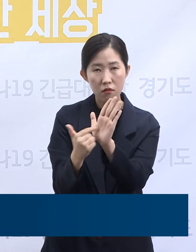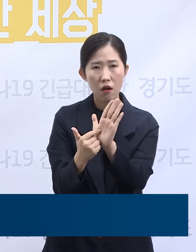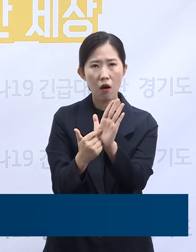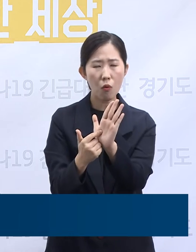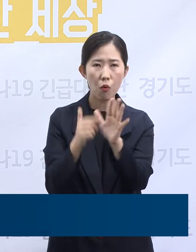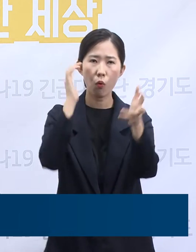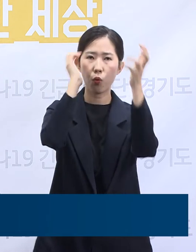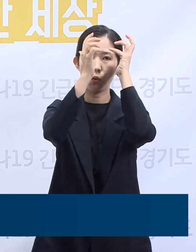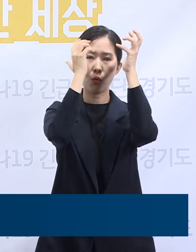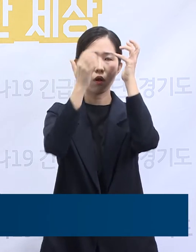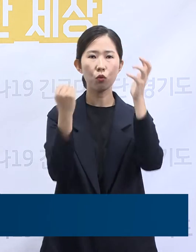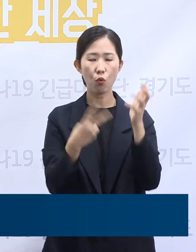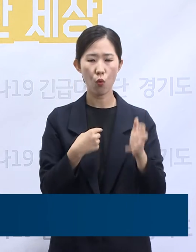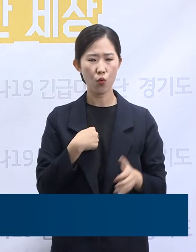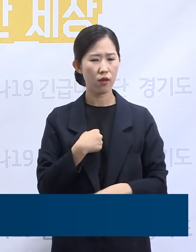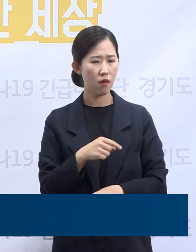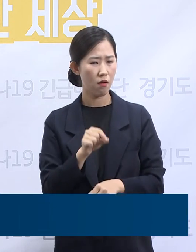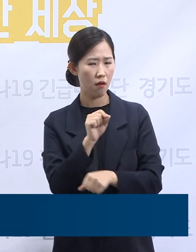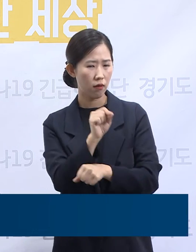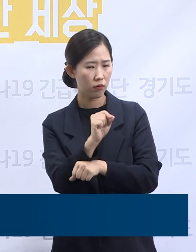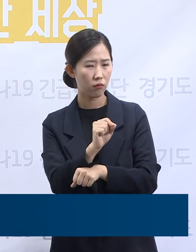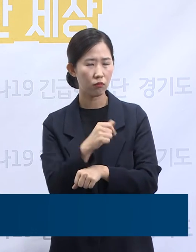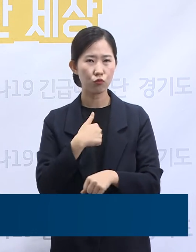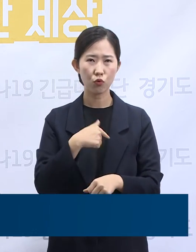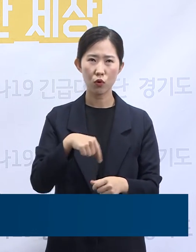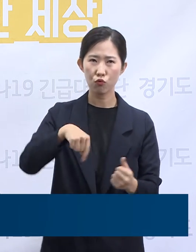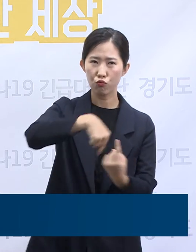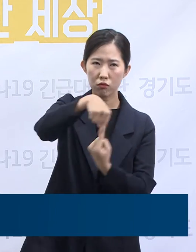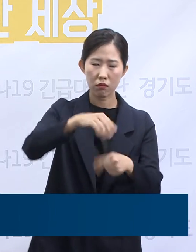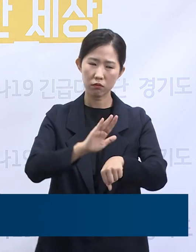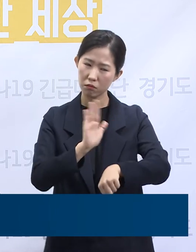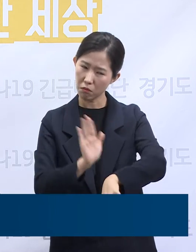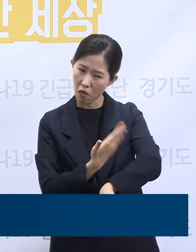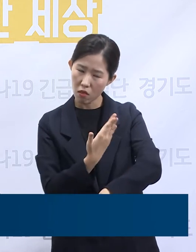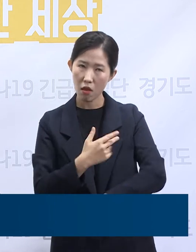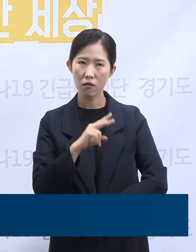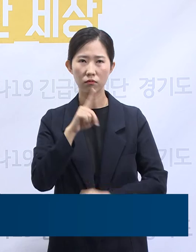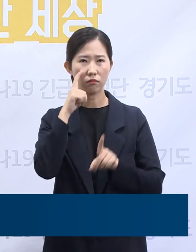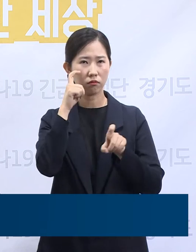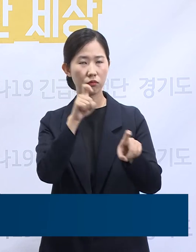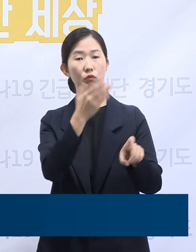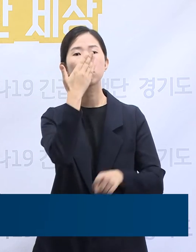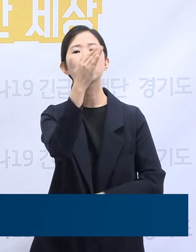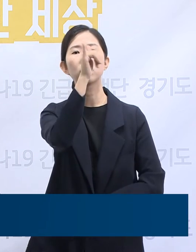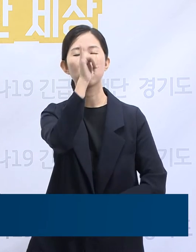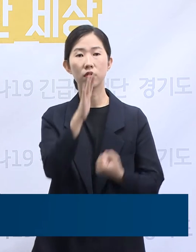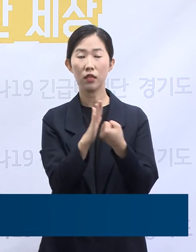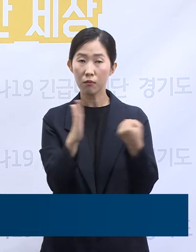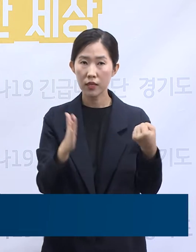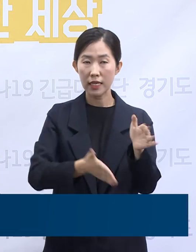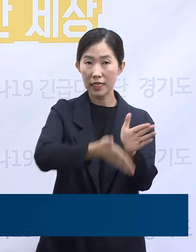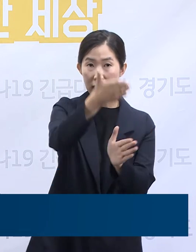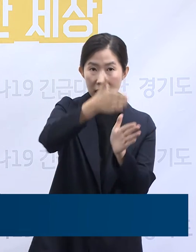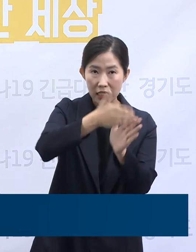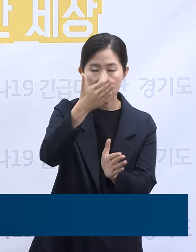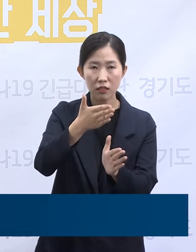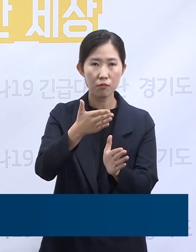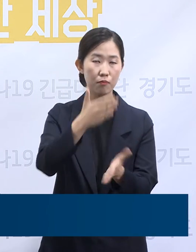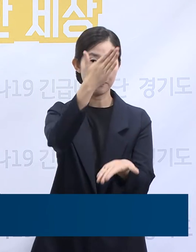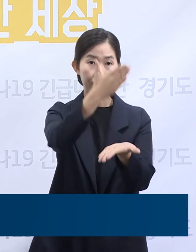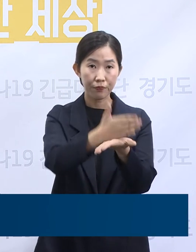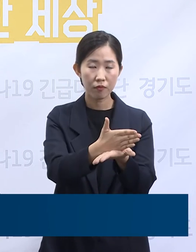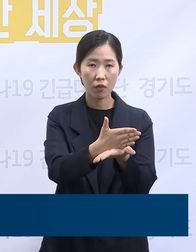대한 신뢰가 훼손될 우려도 있습니다. 따라서 해외입국으로 인한 확진자는 주소지, 시도 또는 시군구가 아닌